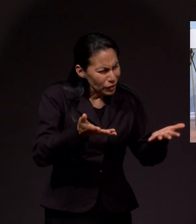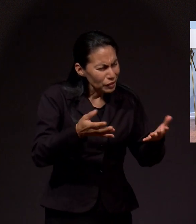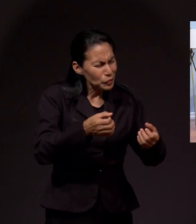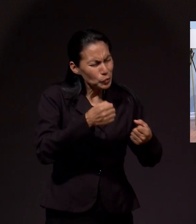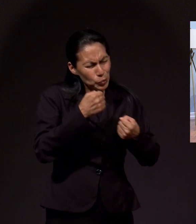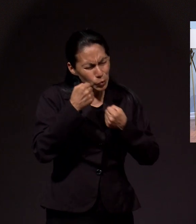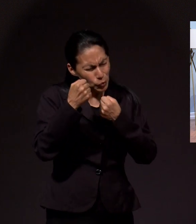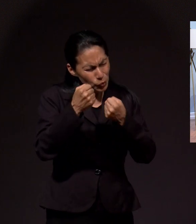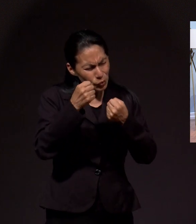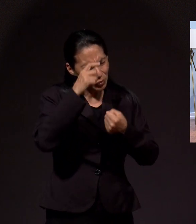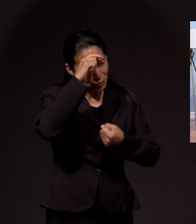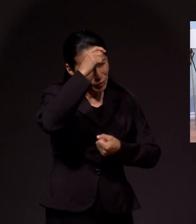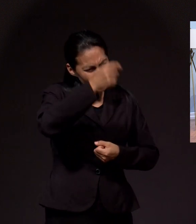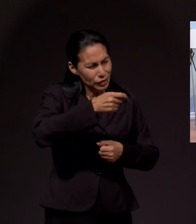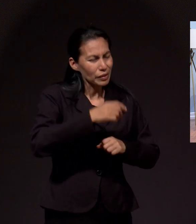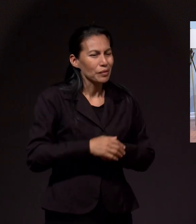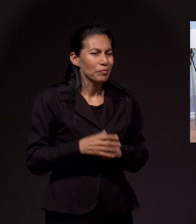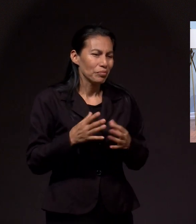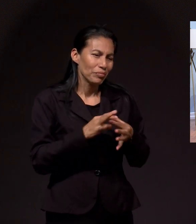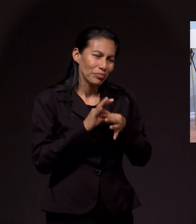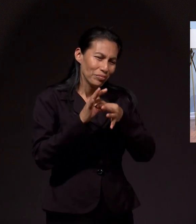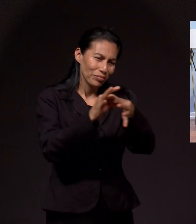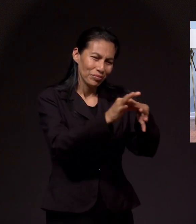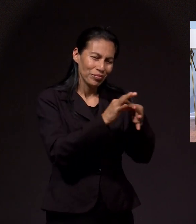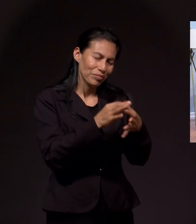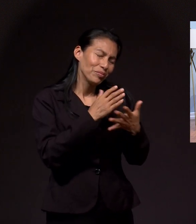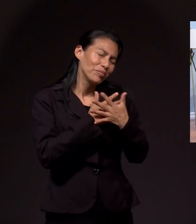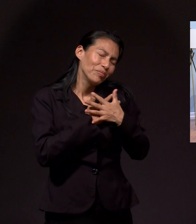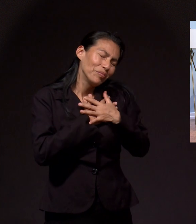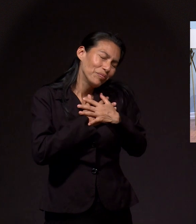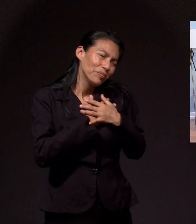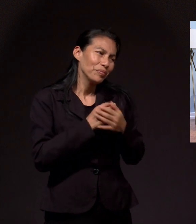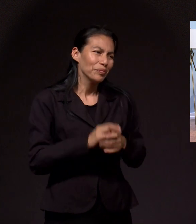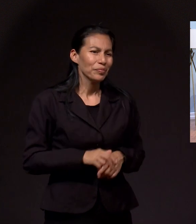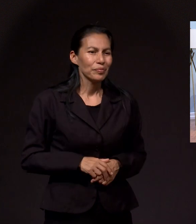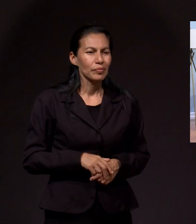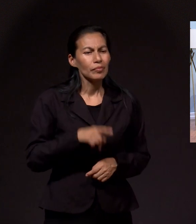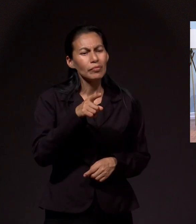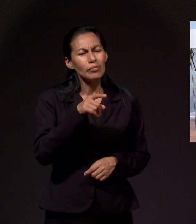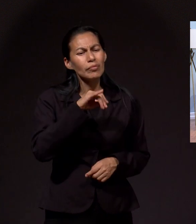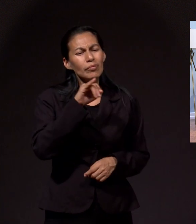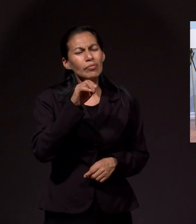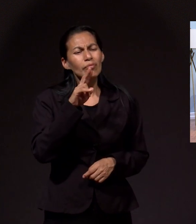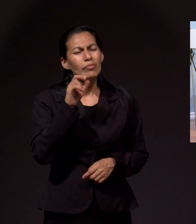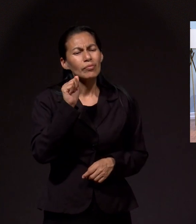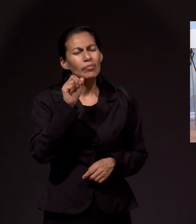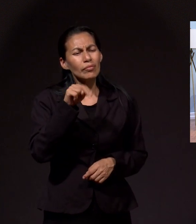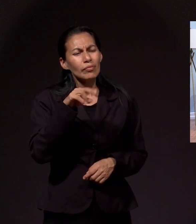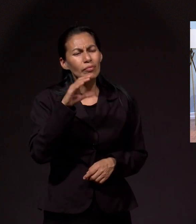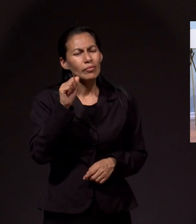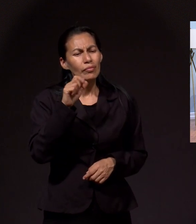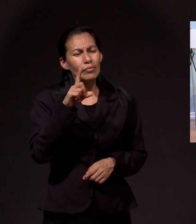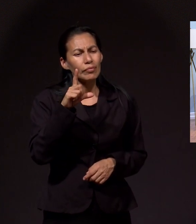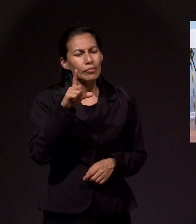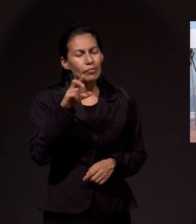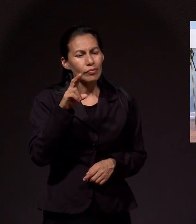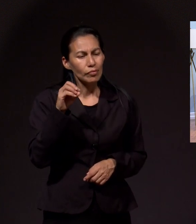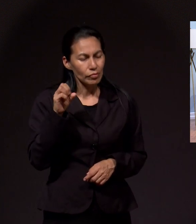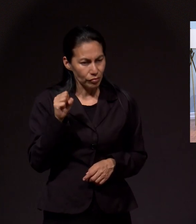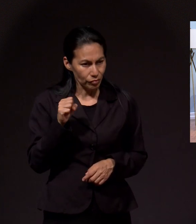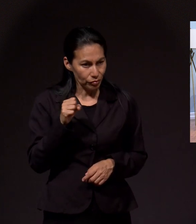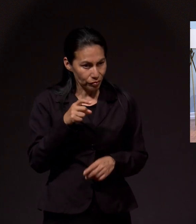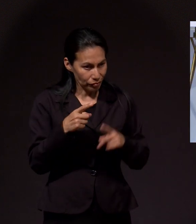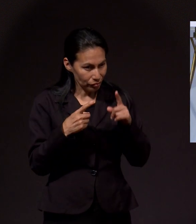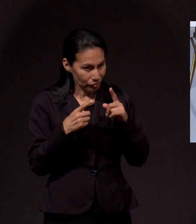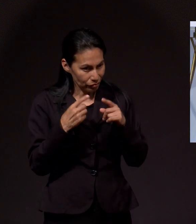poderosamente, juntos, en amor. Amén. Juan Carlos, tú tienes una promesa que queremos